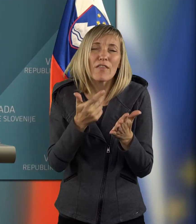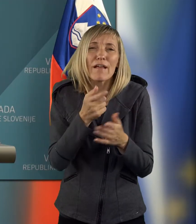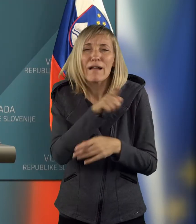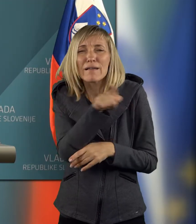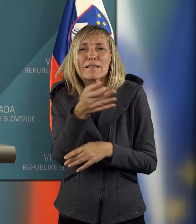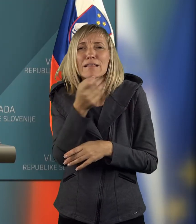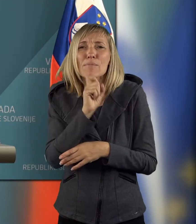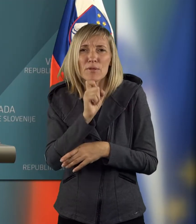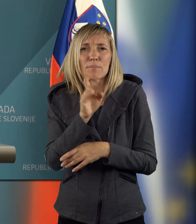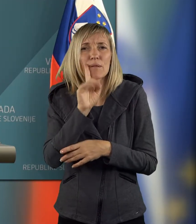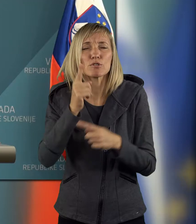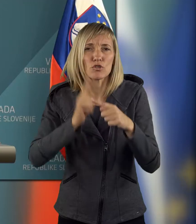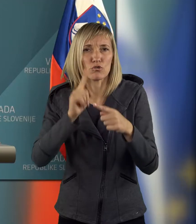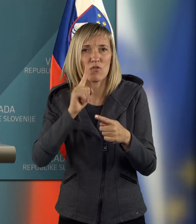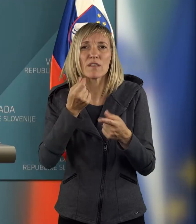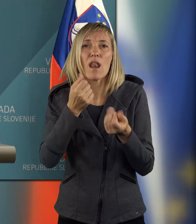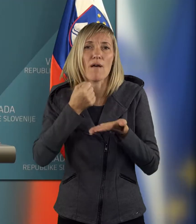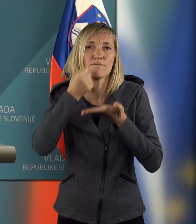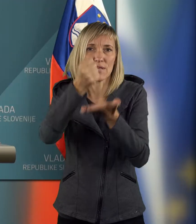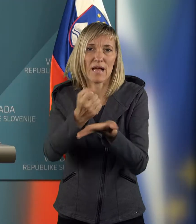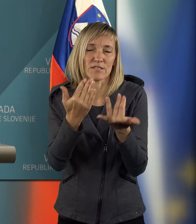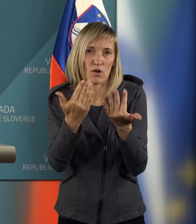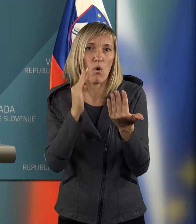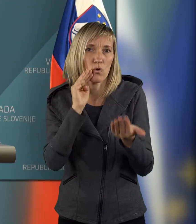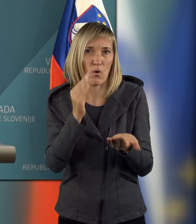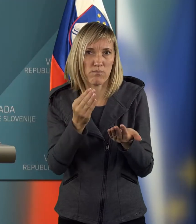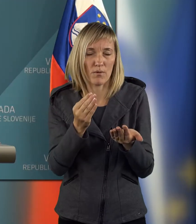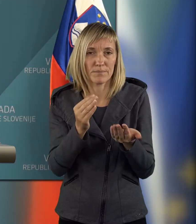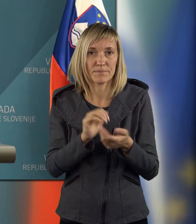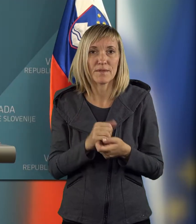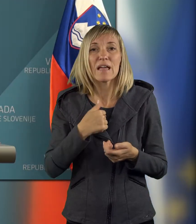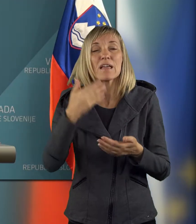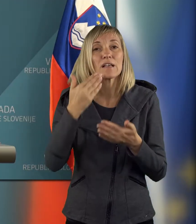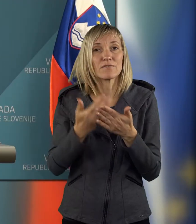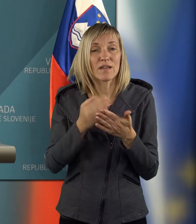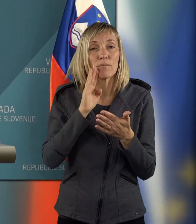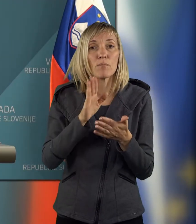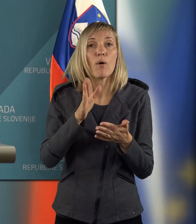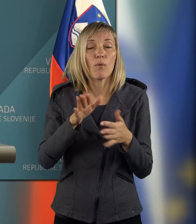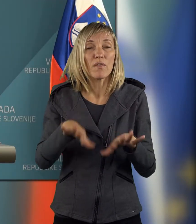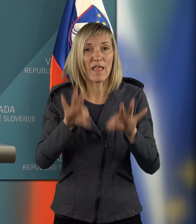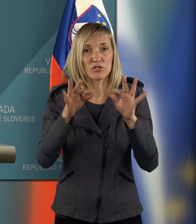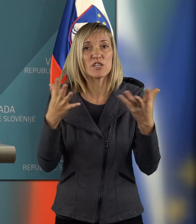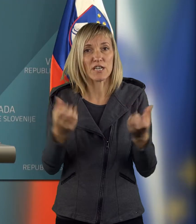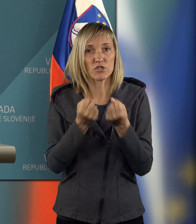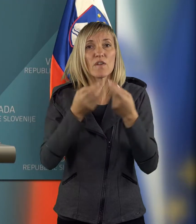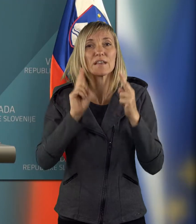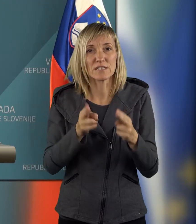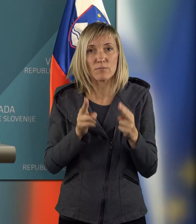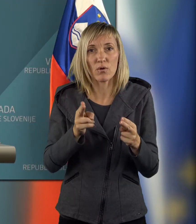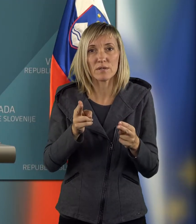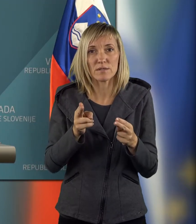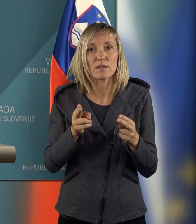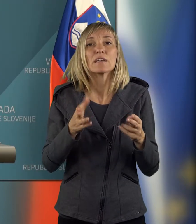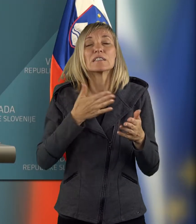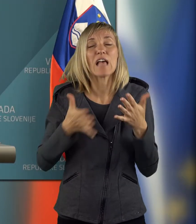še nekaj dni, ko bo, jaz verjamem, da bomo našli rešitve in zmogli, da